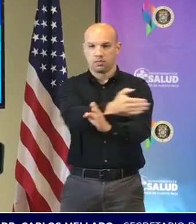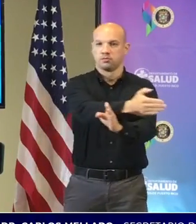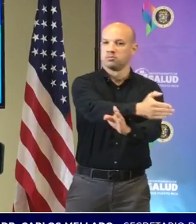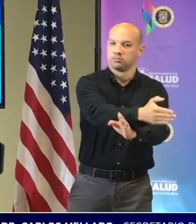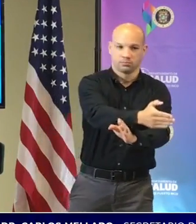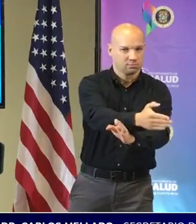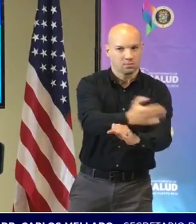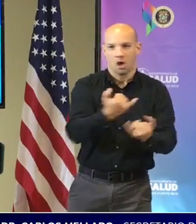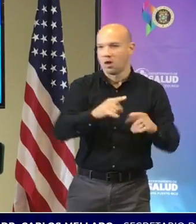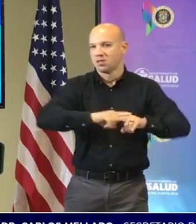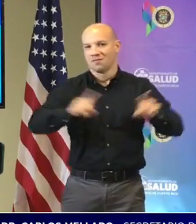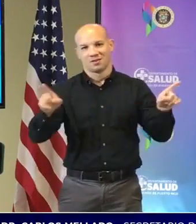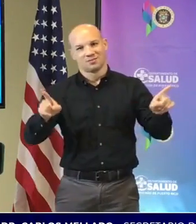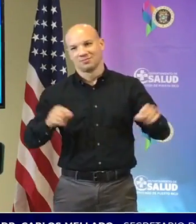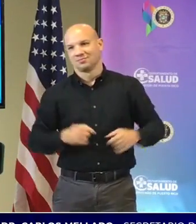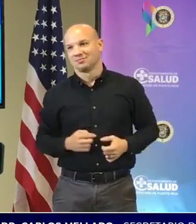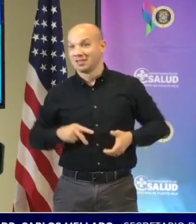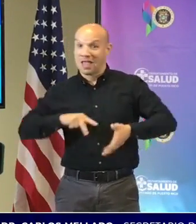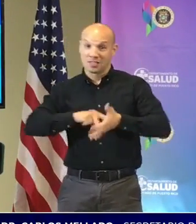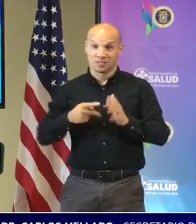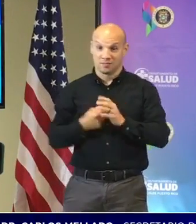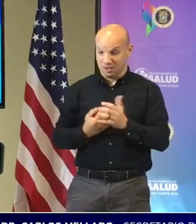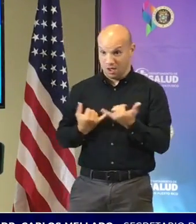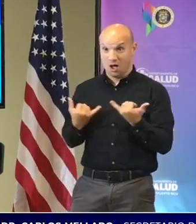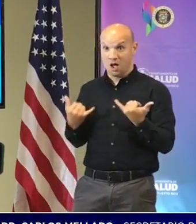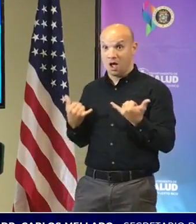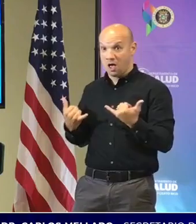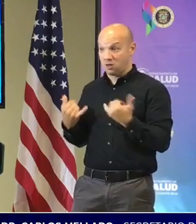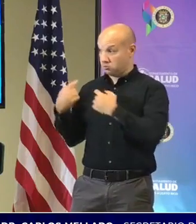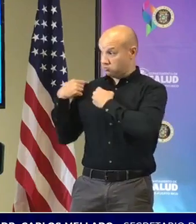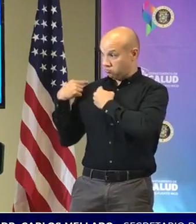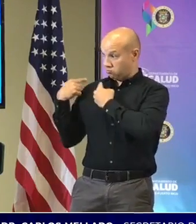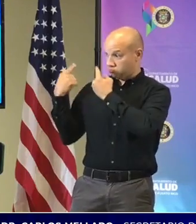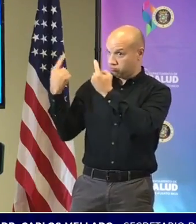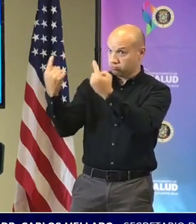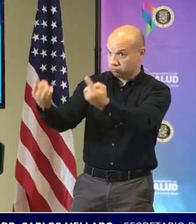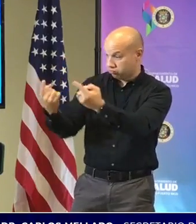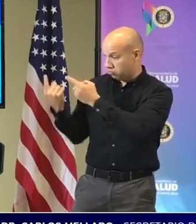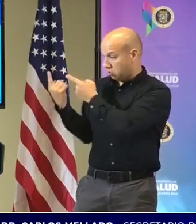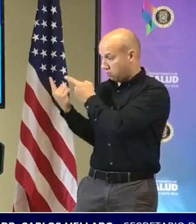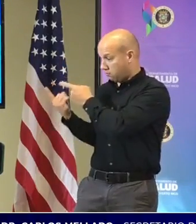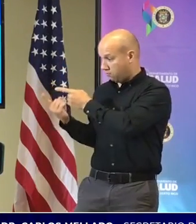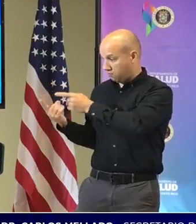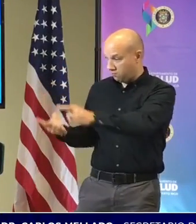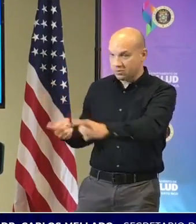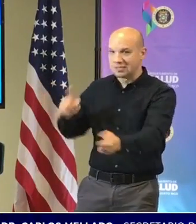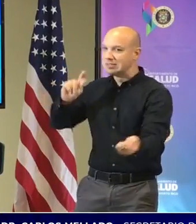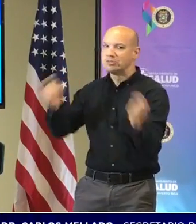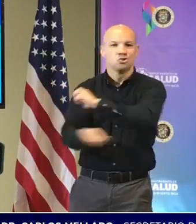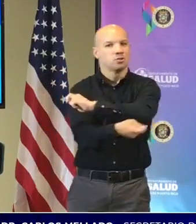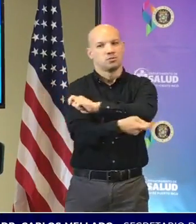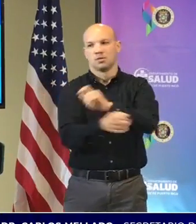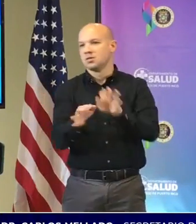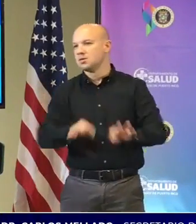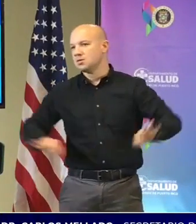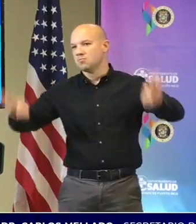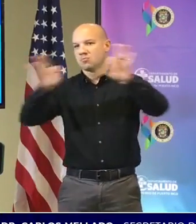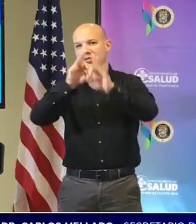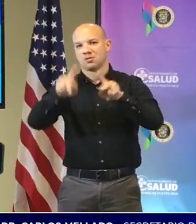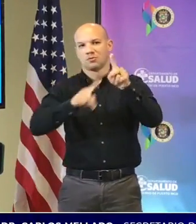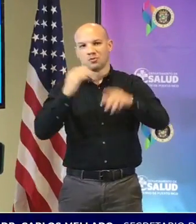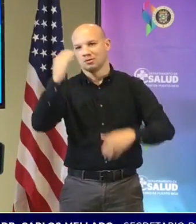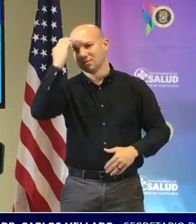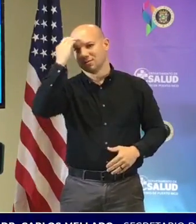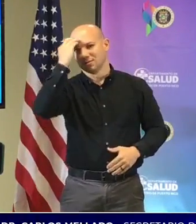puede cambiar en cualquier momento y es importante que la gente lo pueda entender o sea la cantidad de